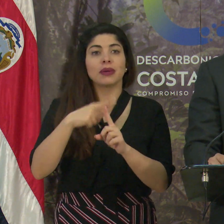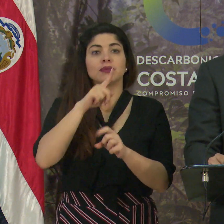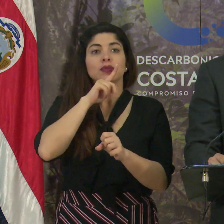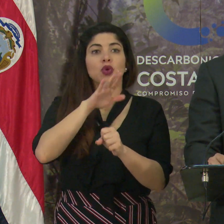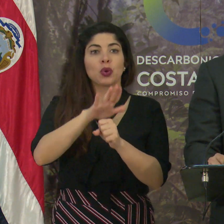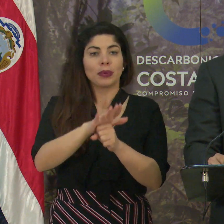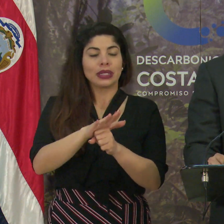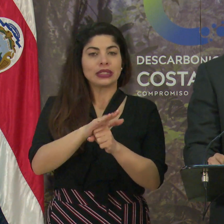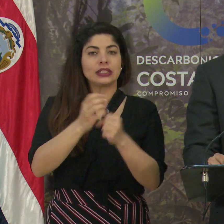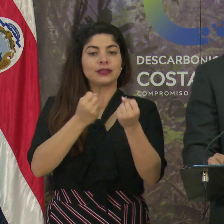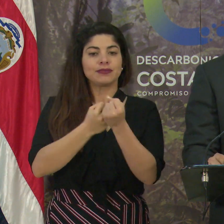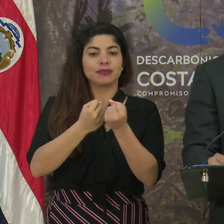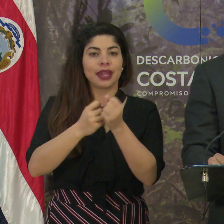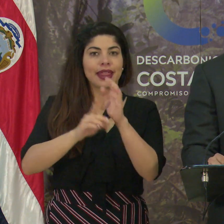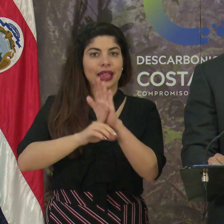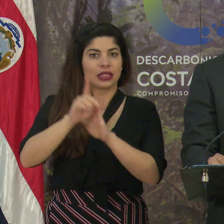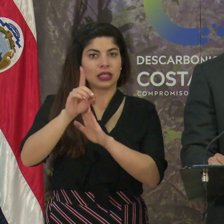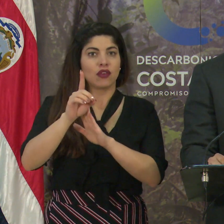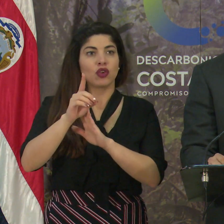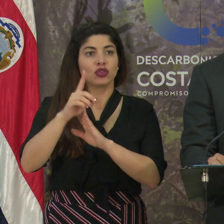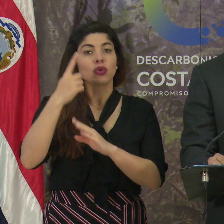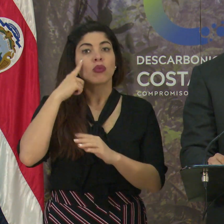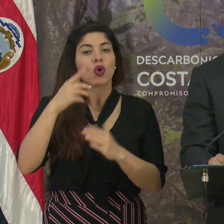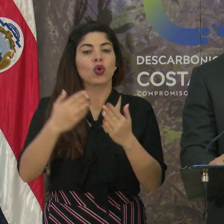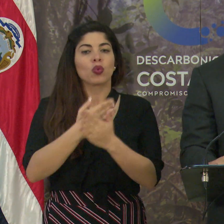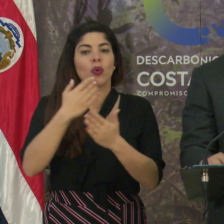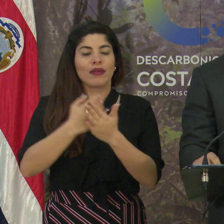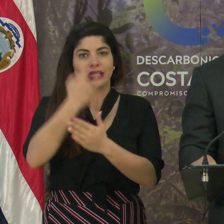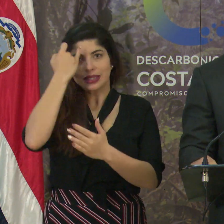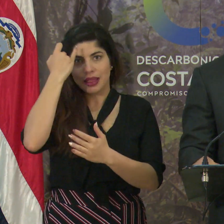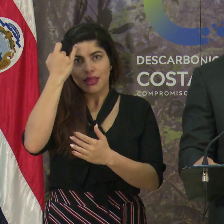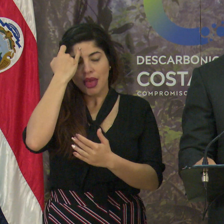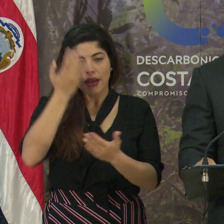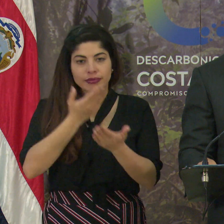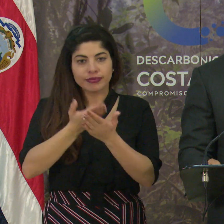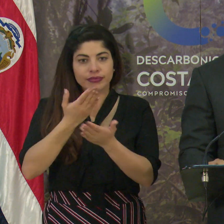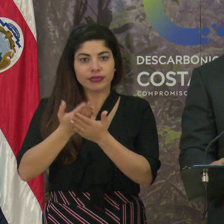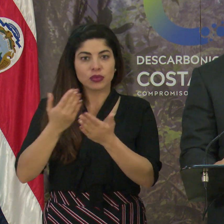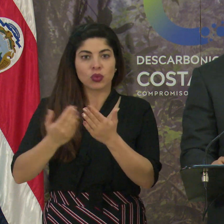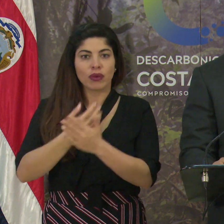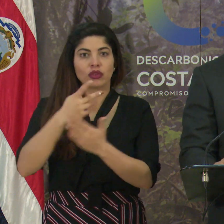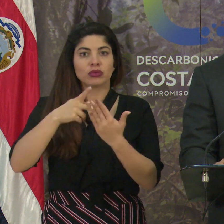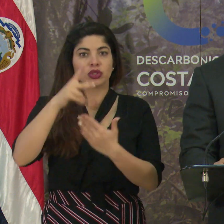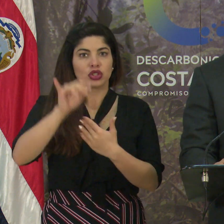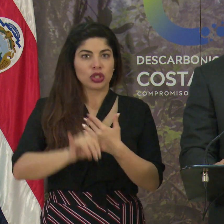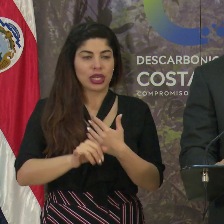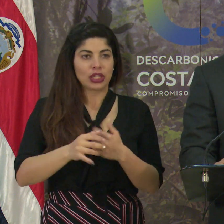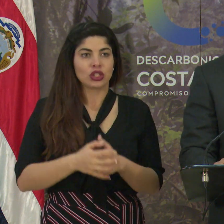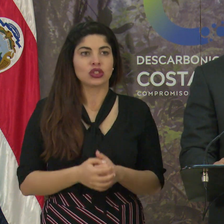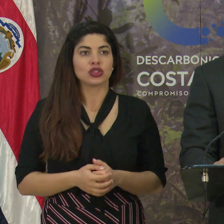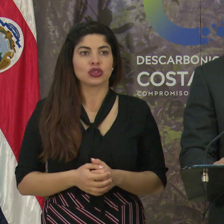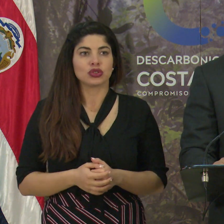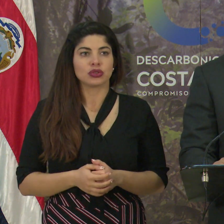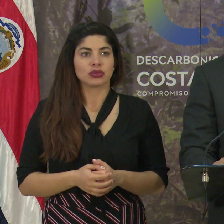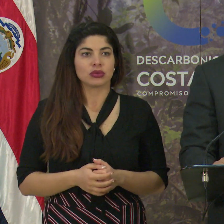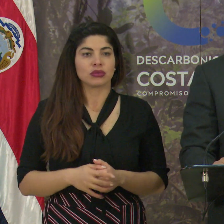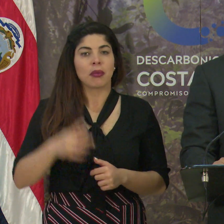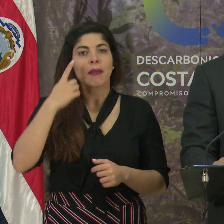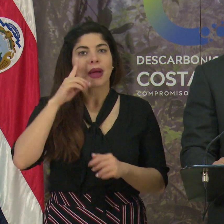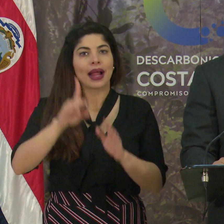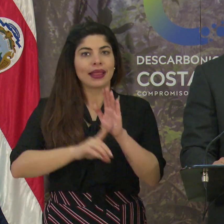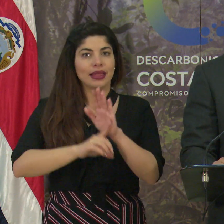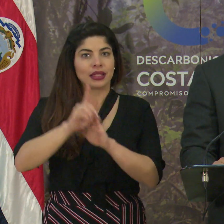con el desarrollo a partir de nuevas iniciativas, de nuevos proyectos y de